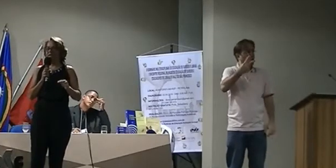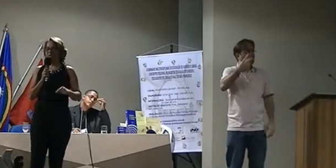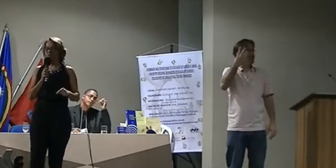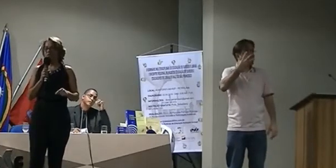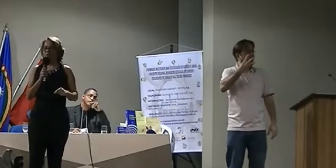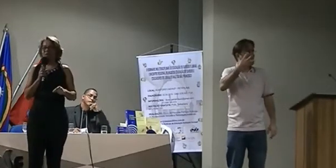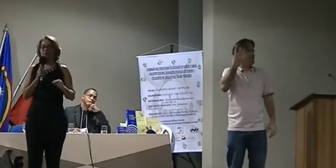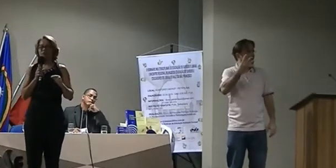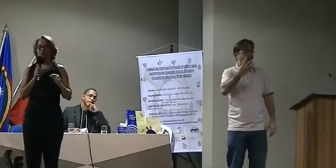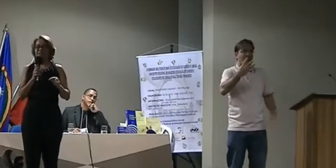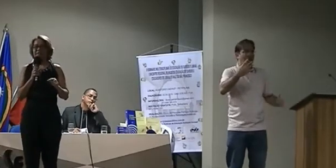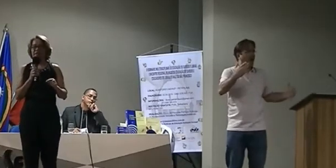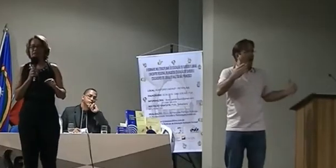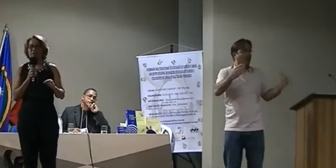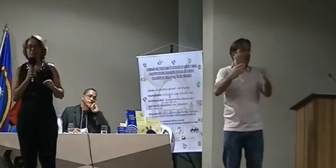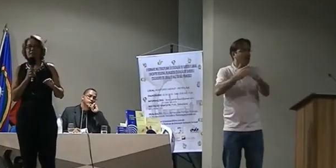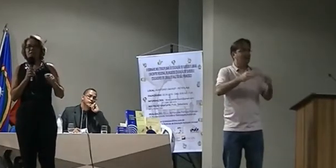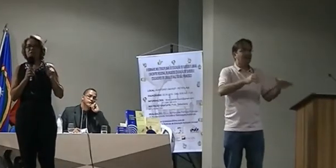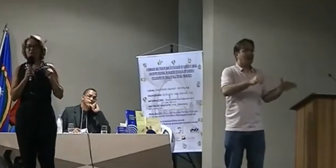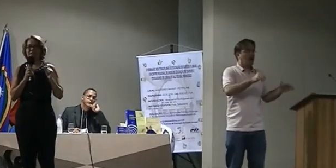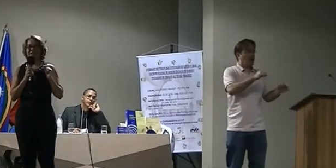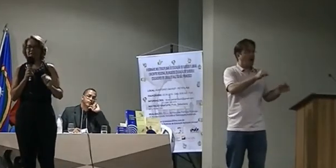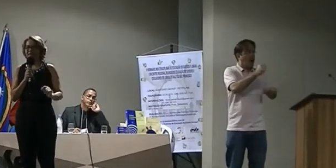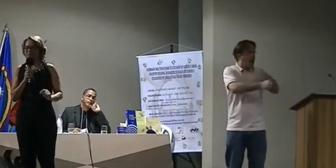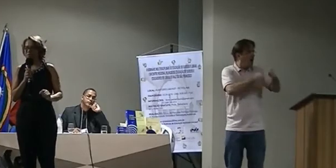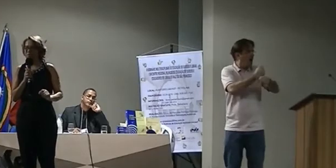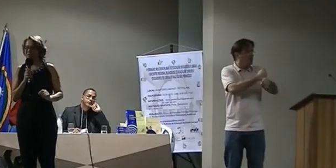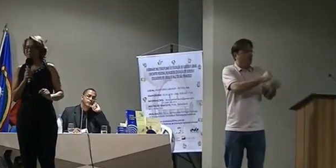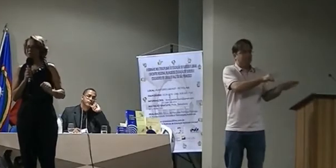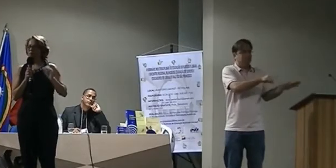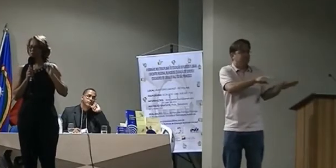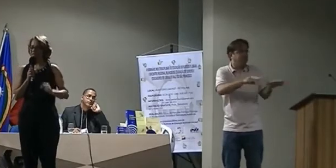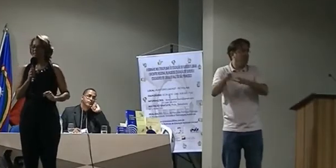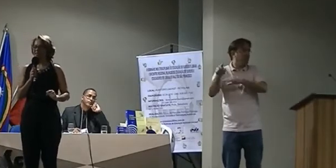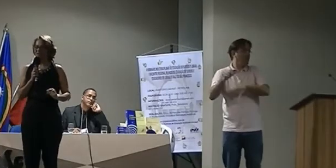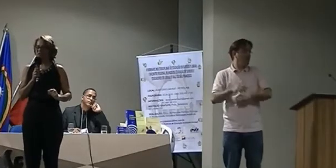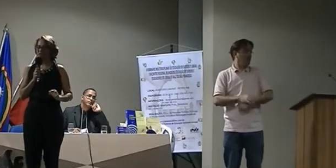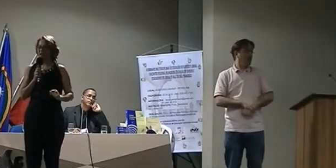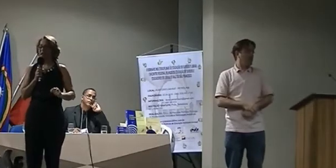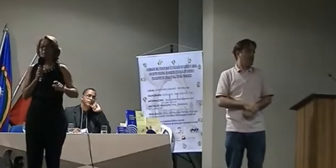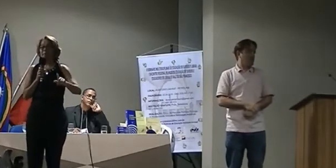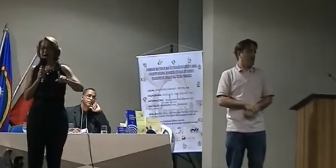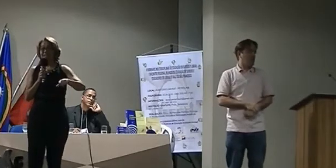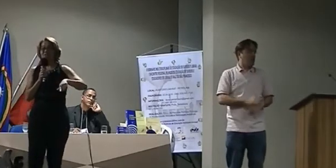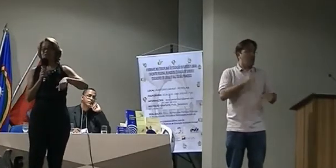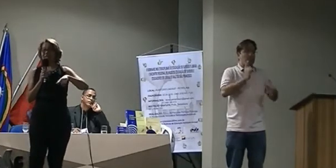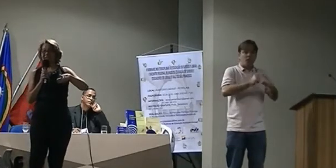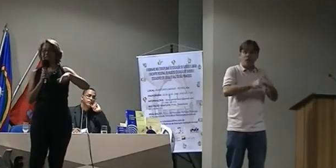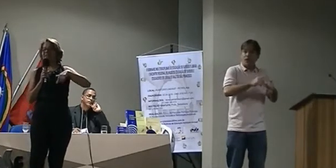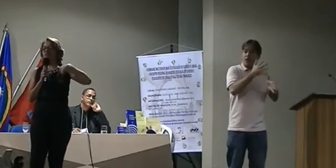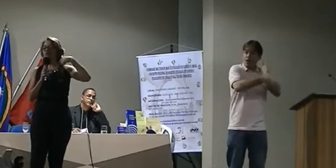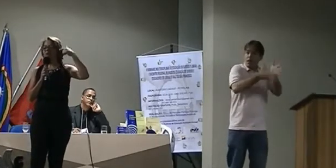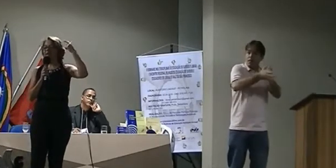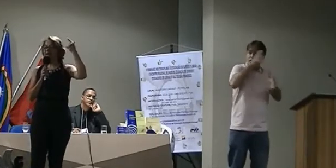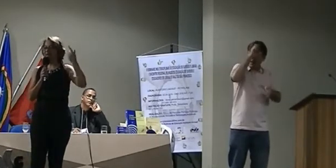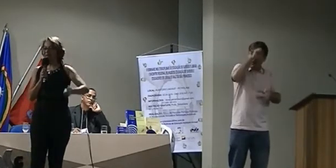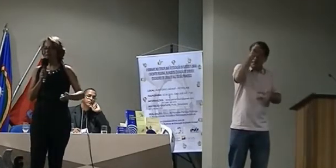Isso, não estou dizendo que nós sairíamos proficientes, mas nós já sairíamos bem além